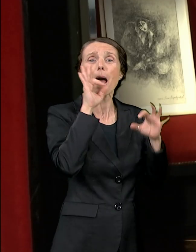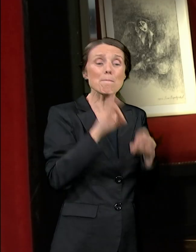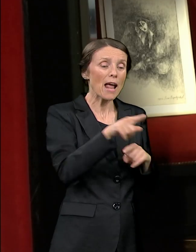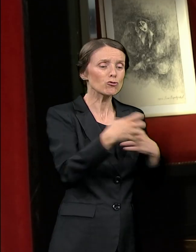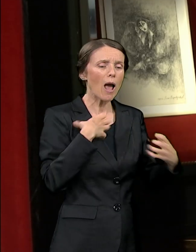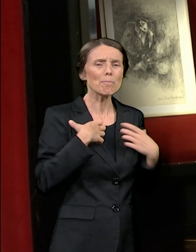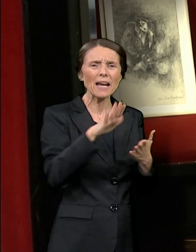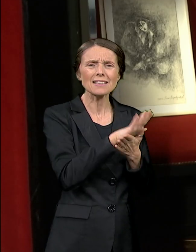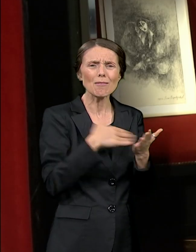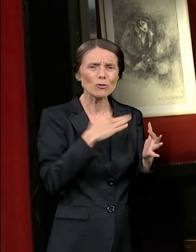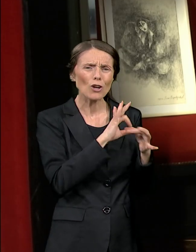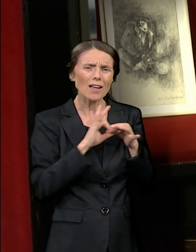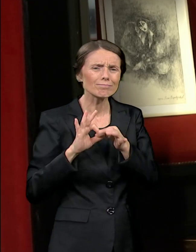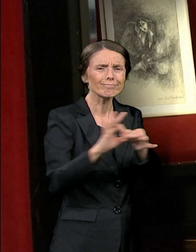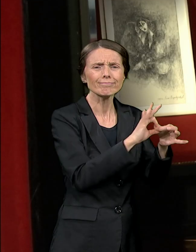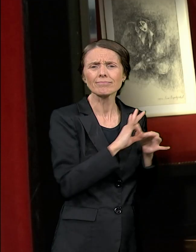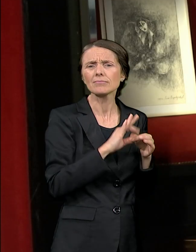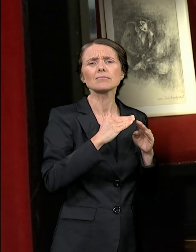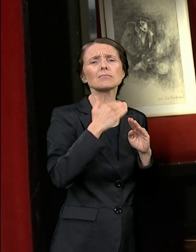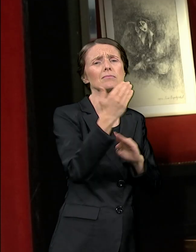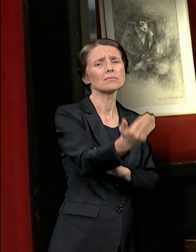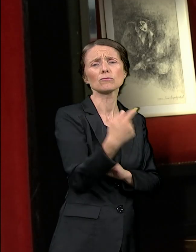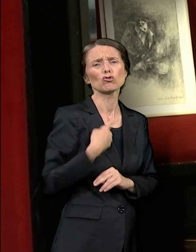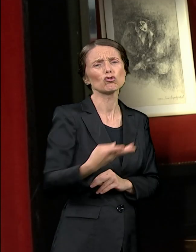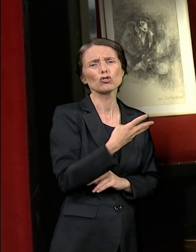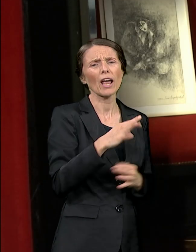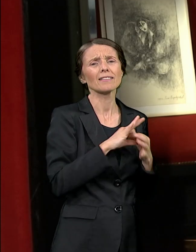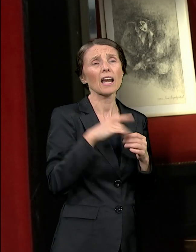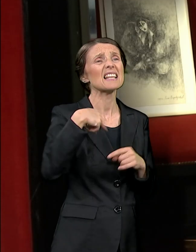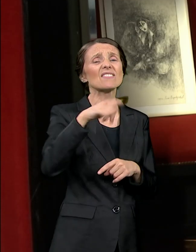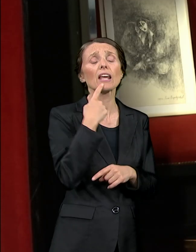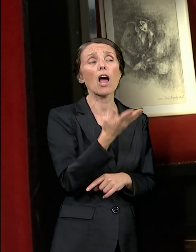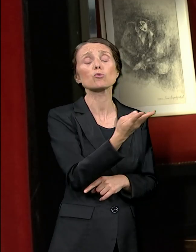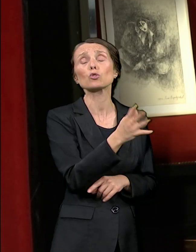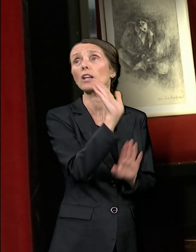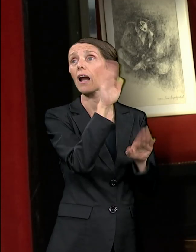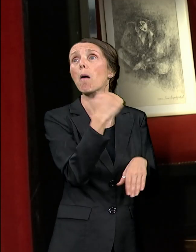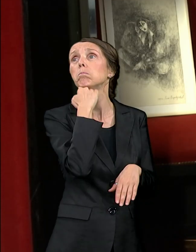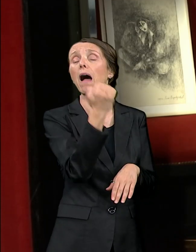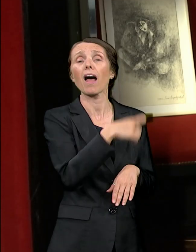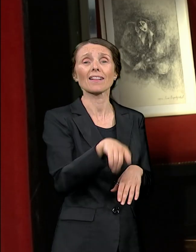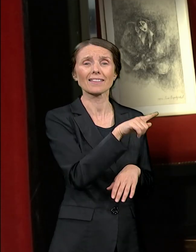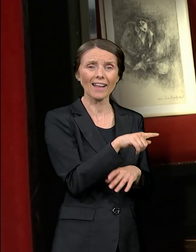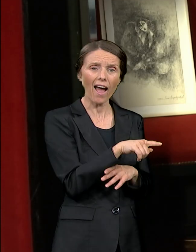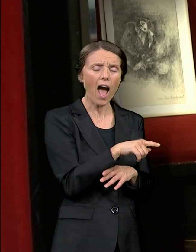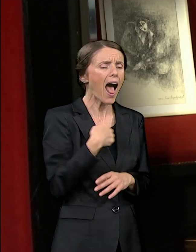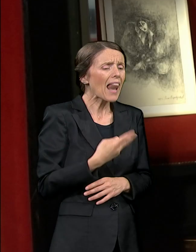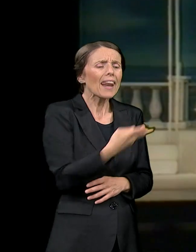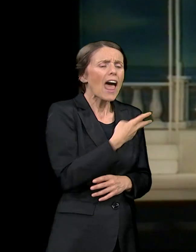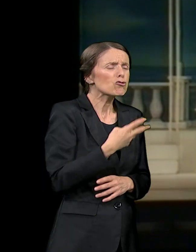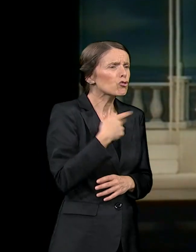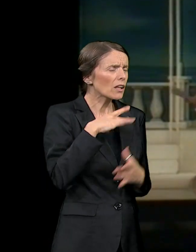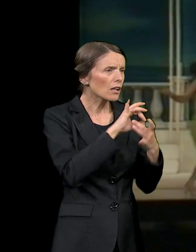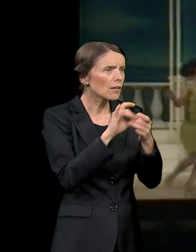banda, kako su nas kasnije zvali. Prosto isto mišljenika, obožavalaca onoga što